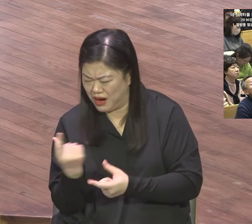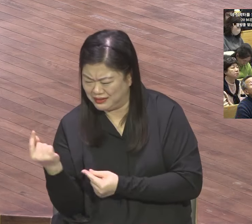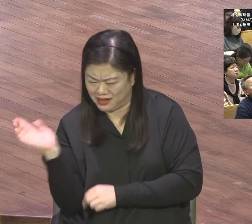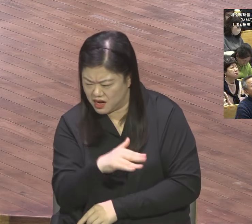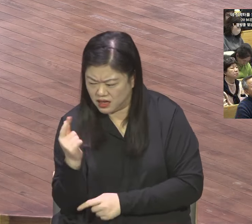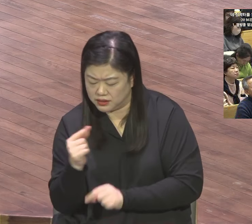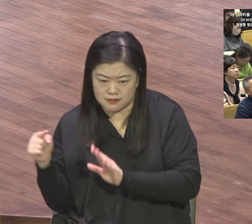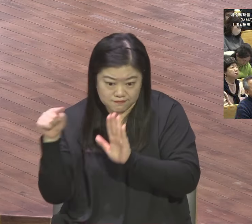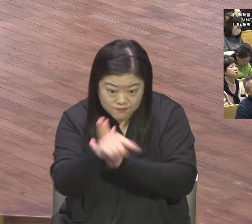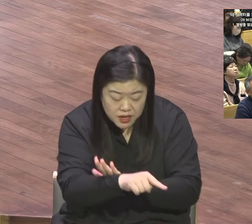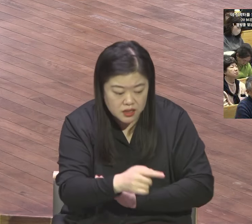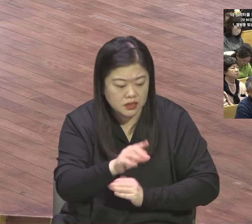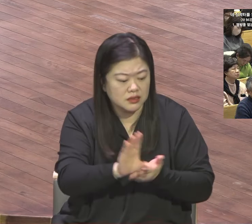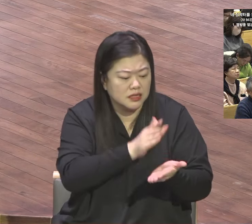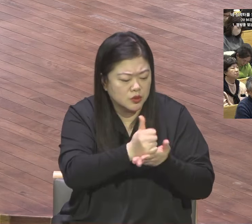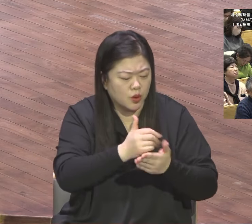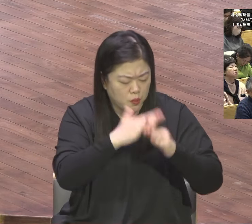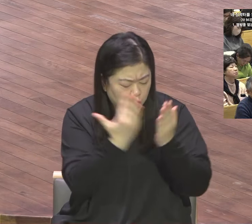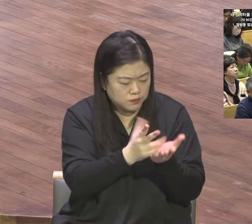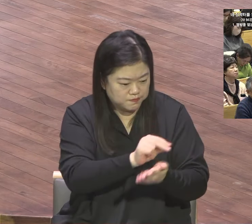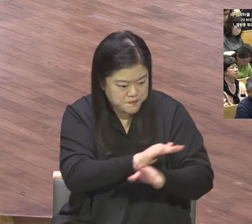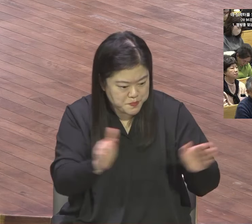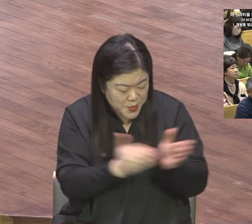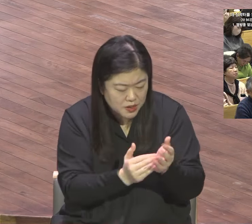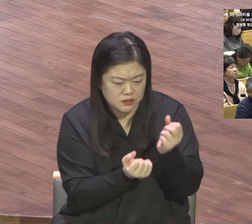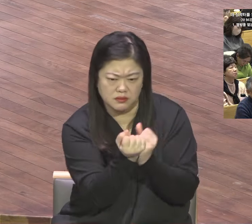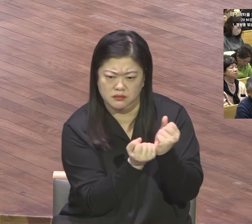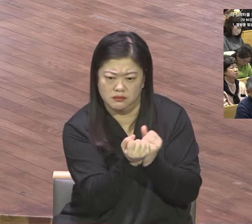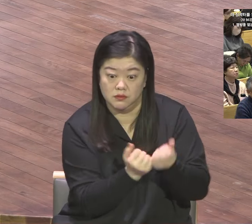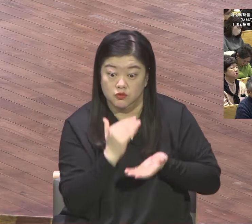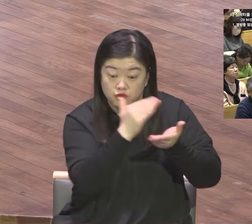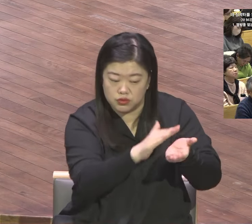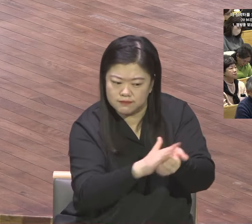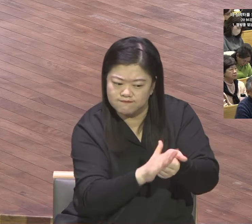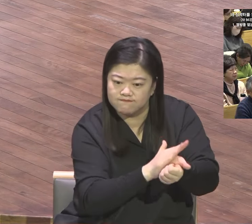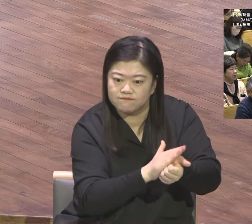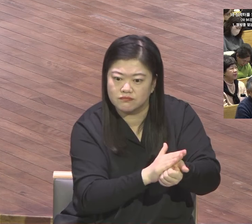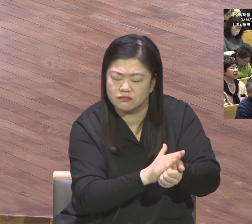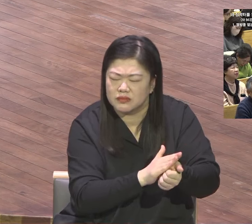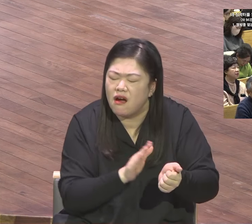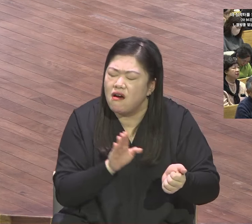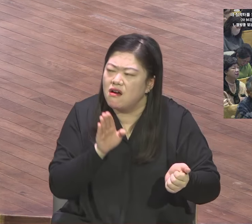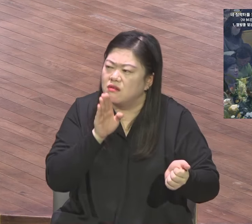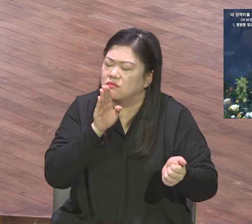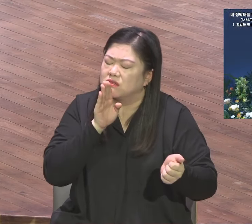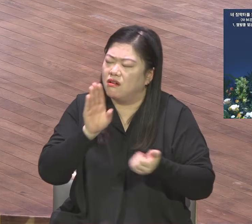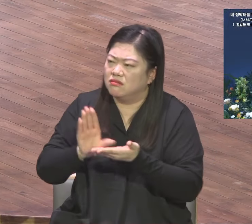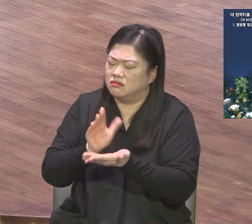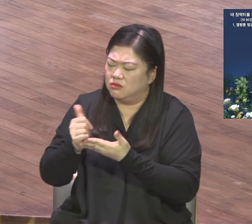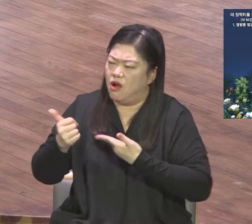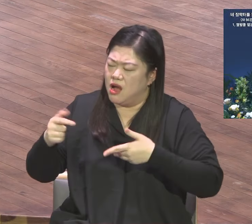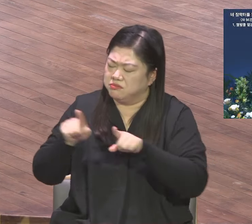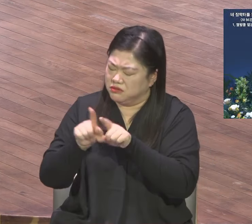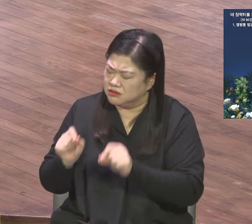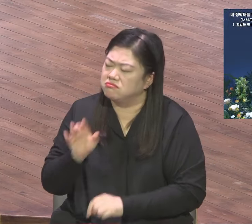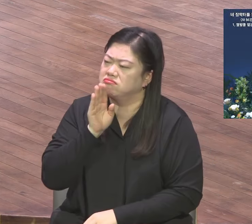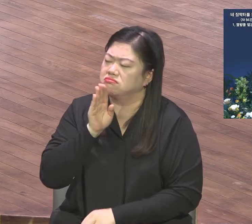문제의결자다 네가 왜 이렇게 됐냐 그 모든 문제의결자가 여기 있다 키러가 키 마스터